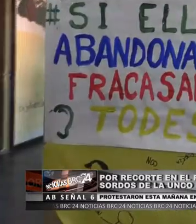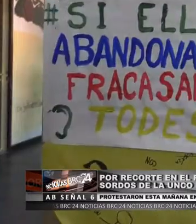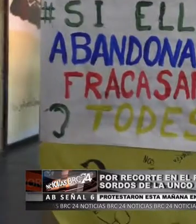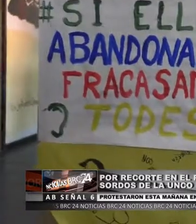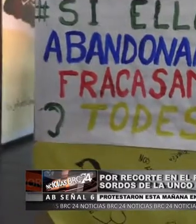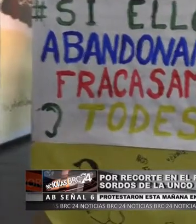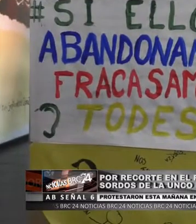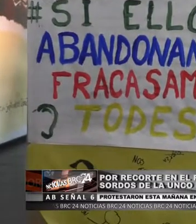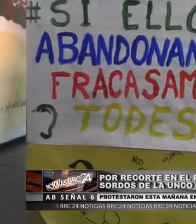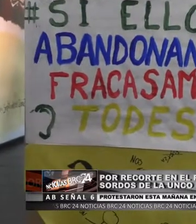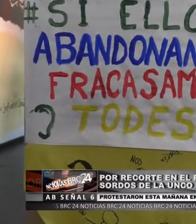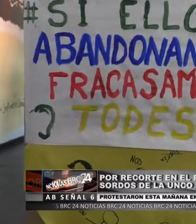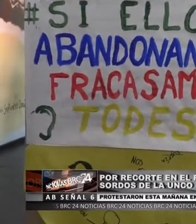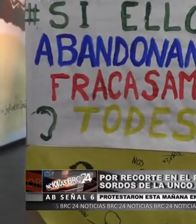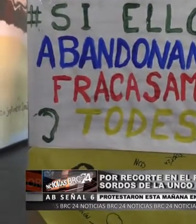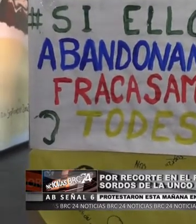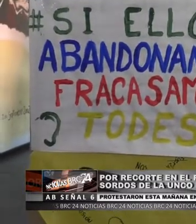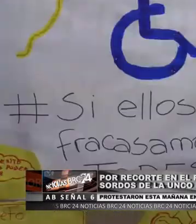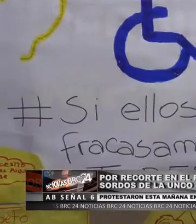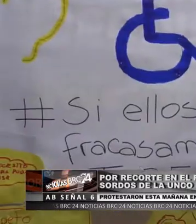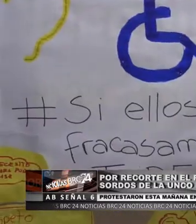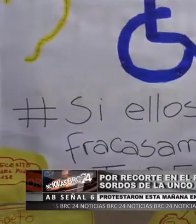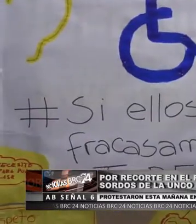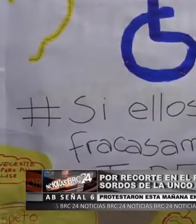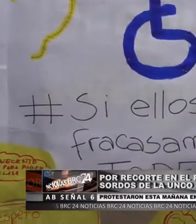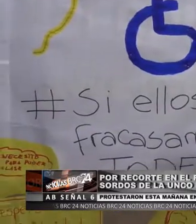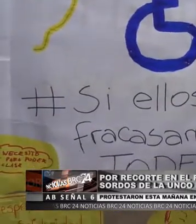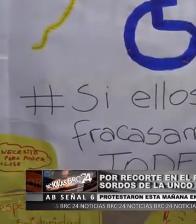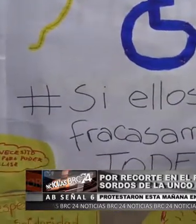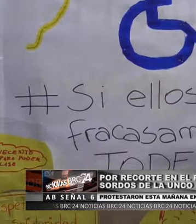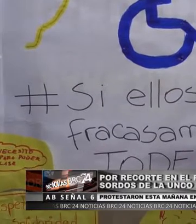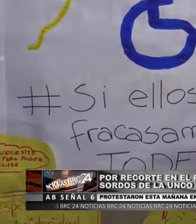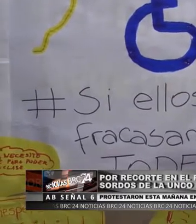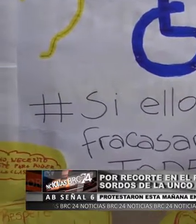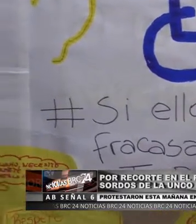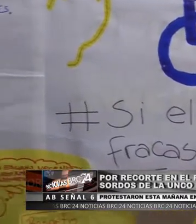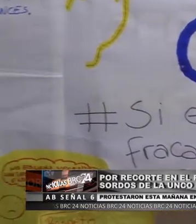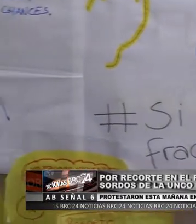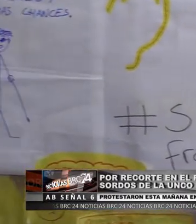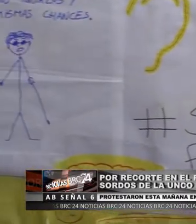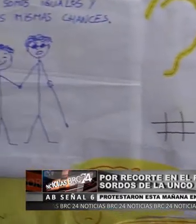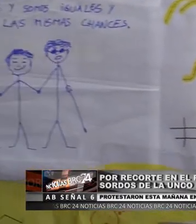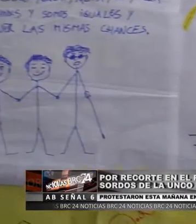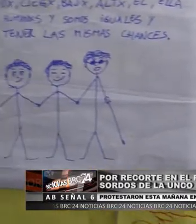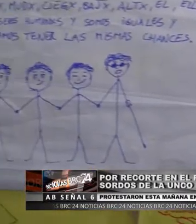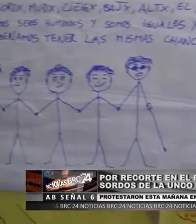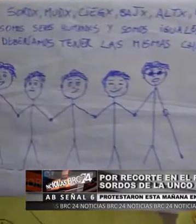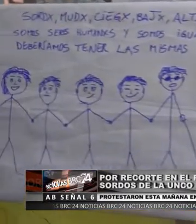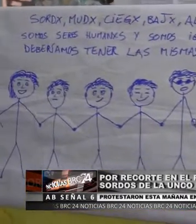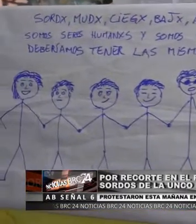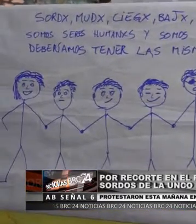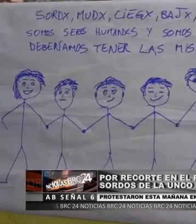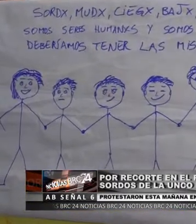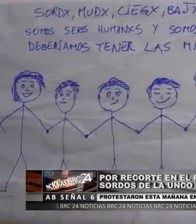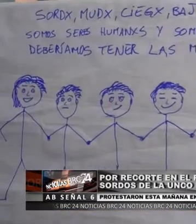nosotras también como profesionales y por la situación laboral nuestra, pero el día de mañana pueden ser otras personas que se les